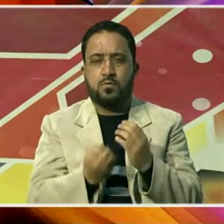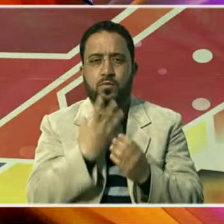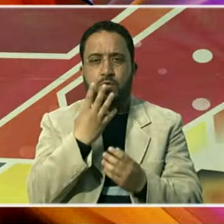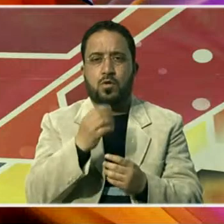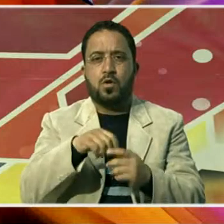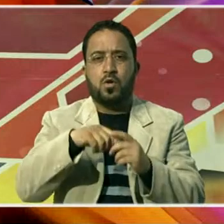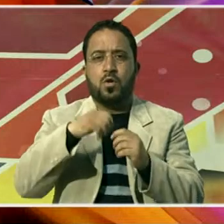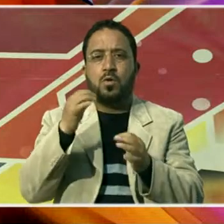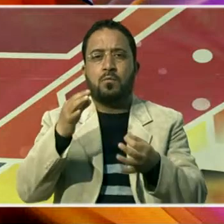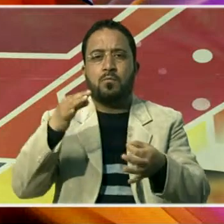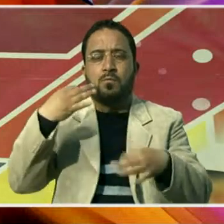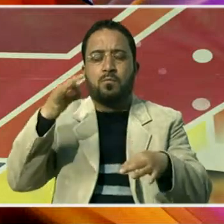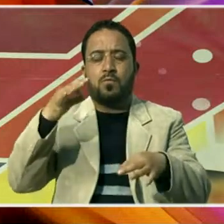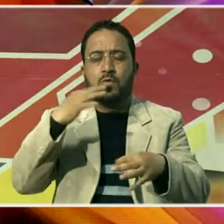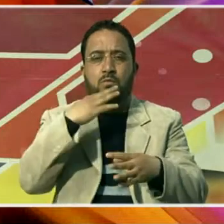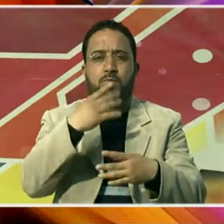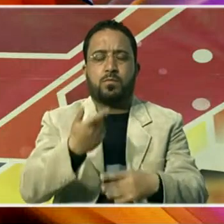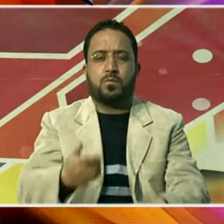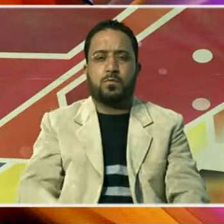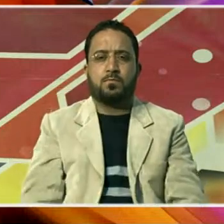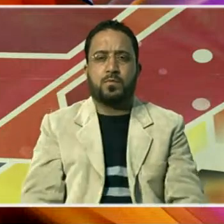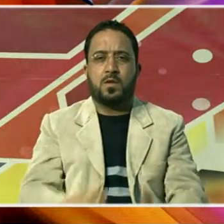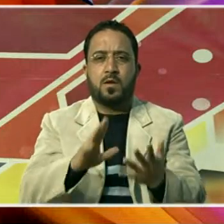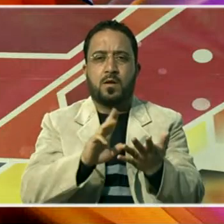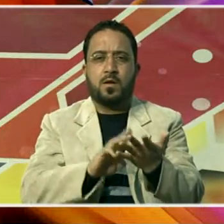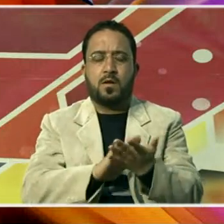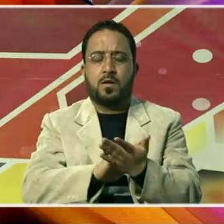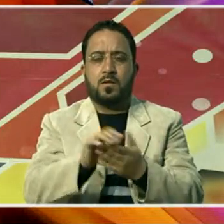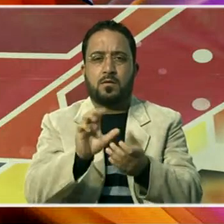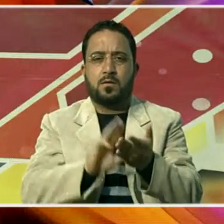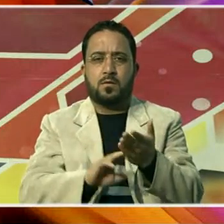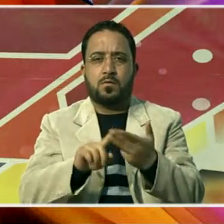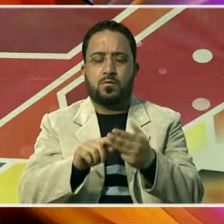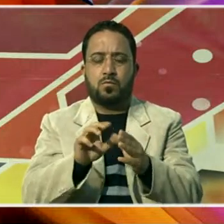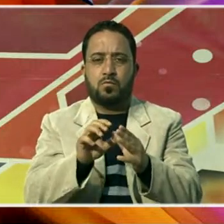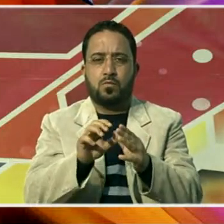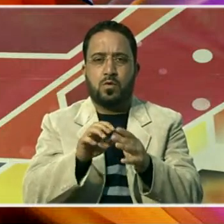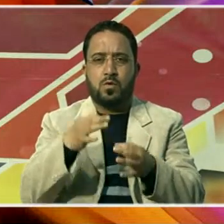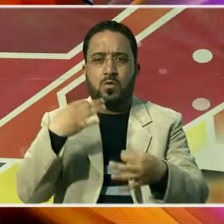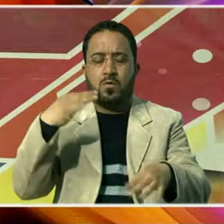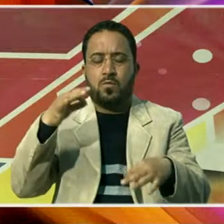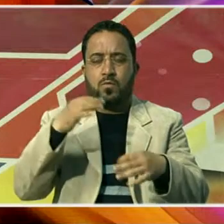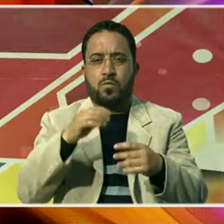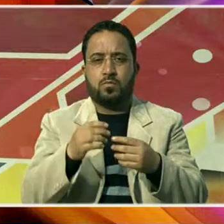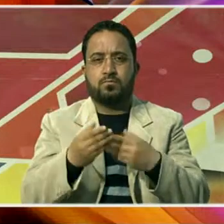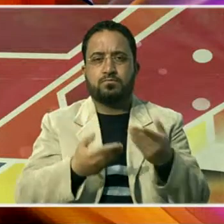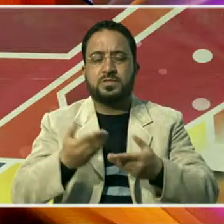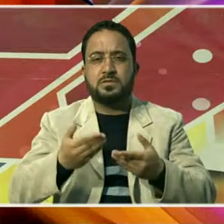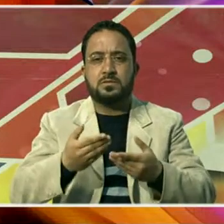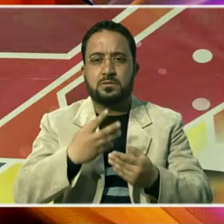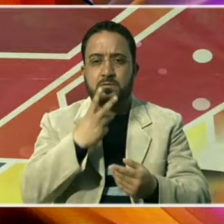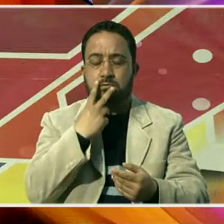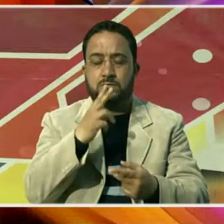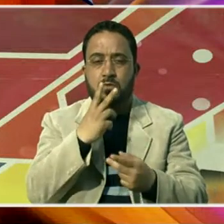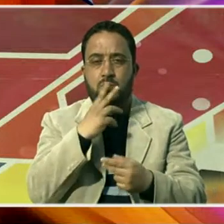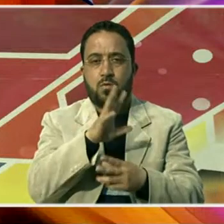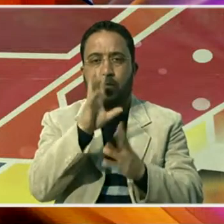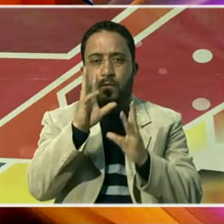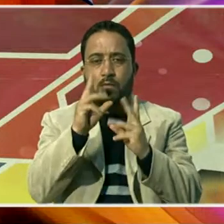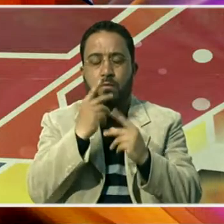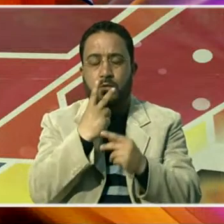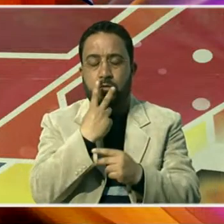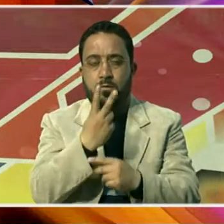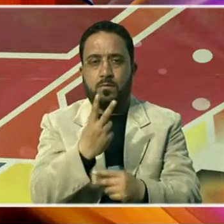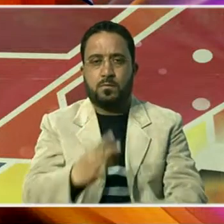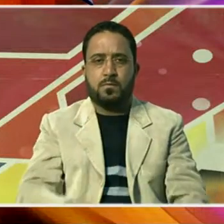پروگراموں اور ہینڈلوم اور ہینڈی کرافٹ مصنوعات سے محضوظ ہونے کا موقع فراہم ہوگا